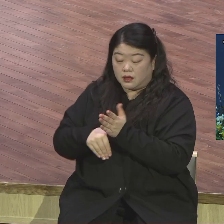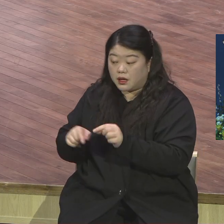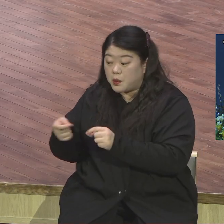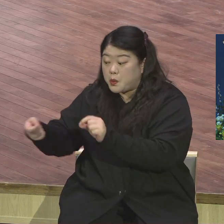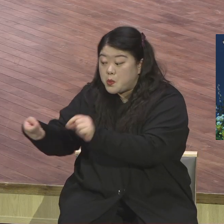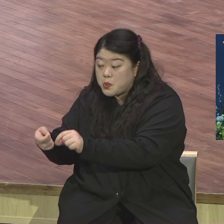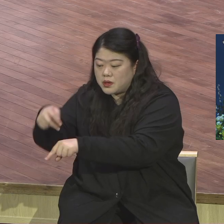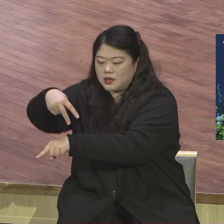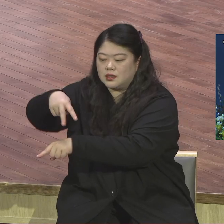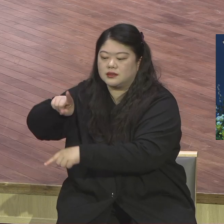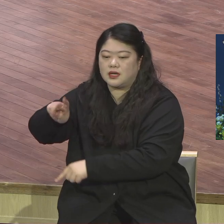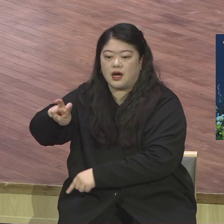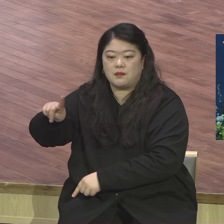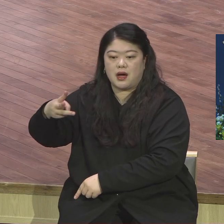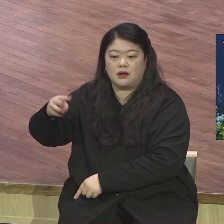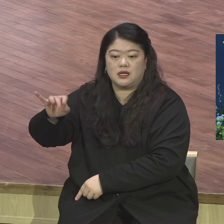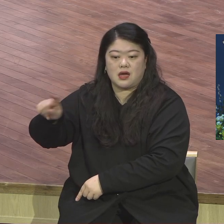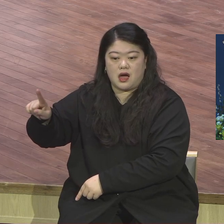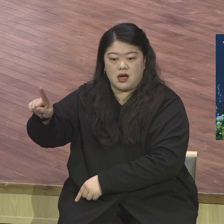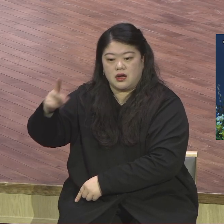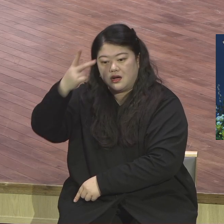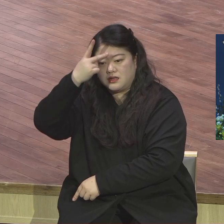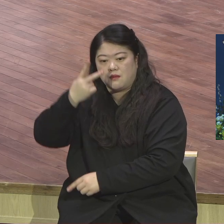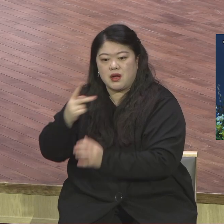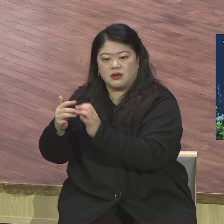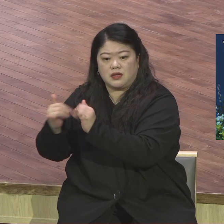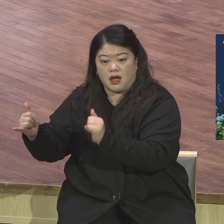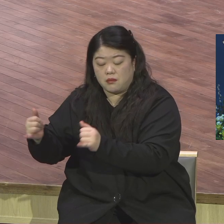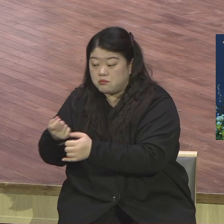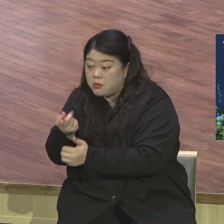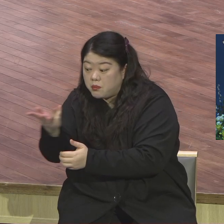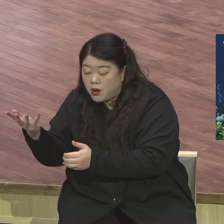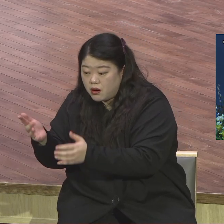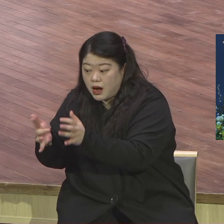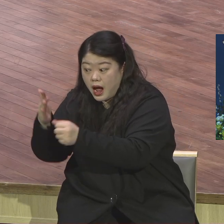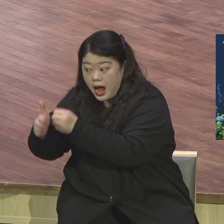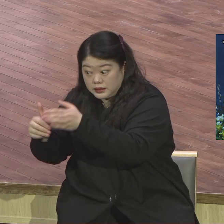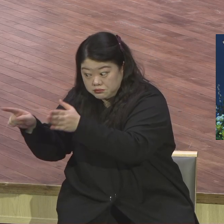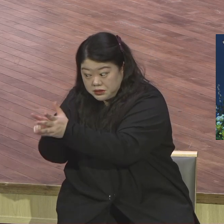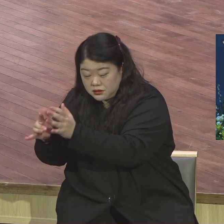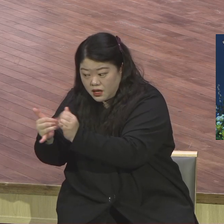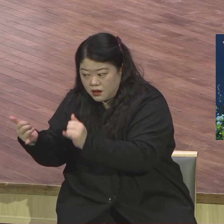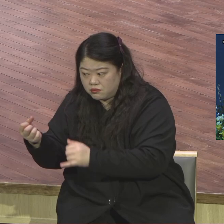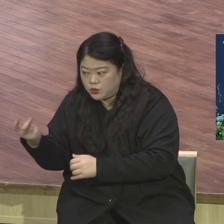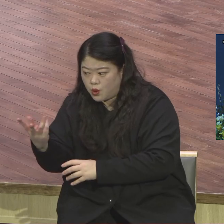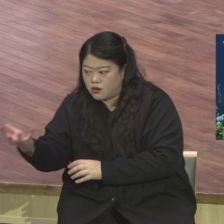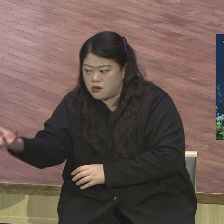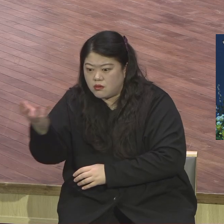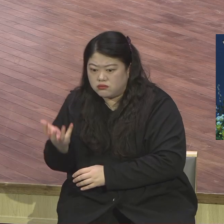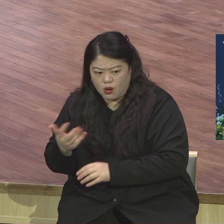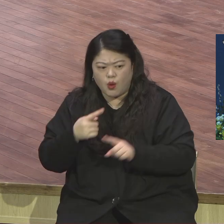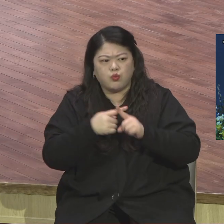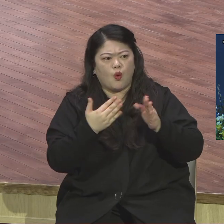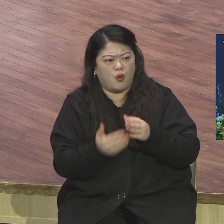이들의 잘못된 사상이 유입될까 싶어서 이들은 지금